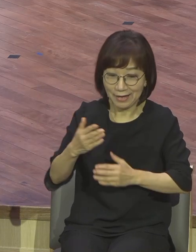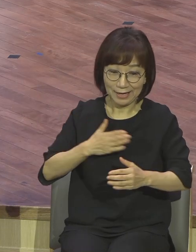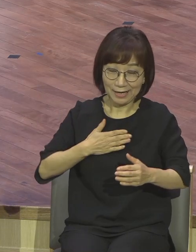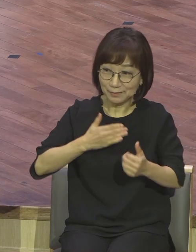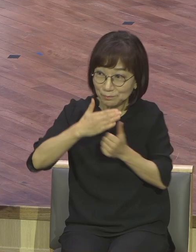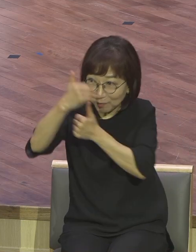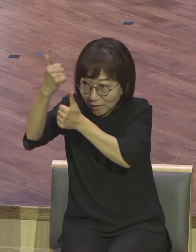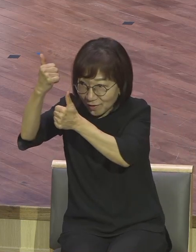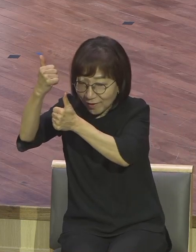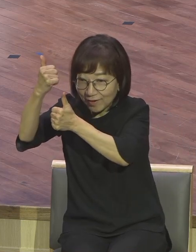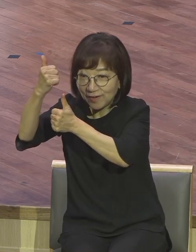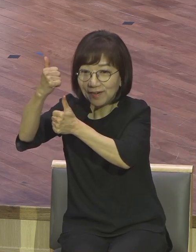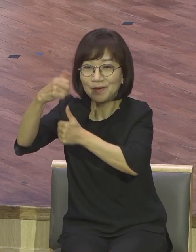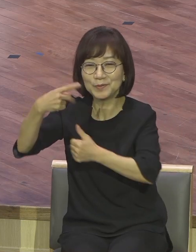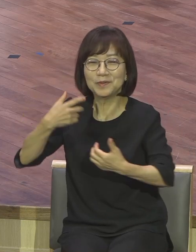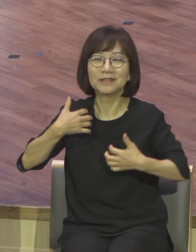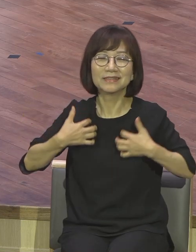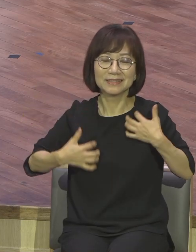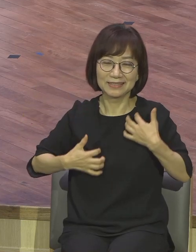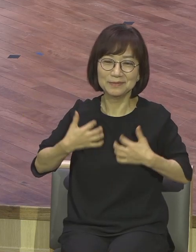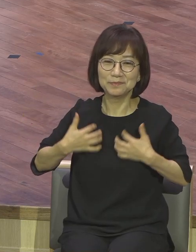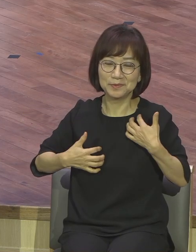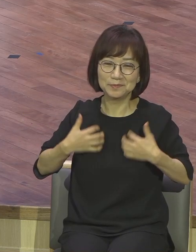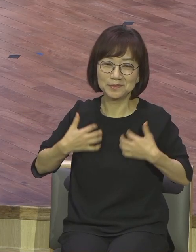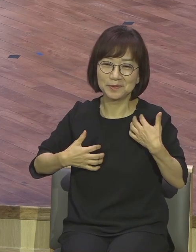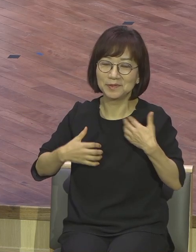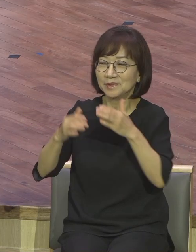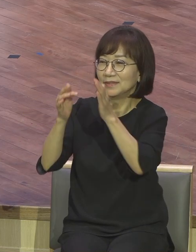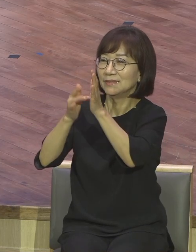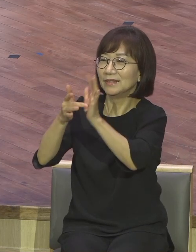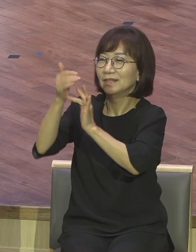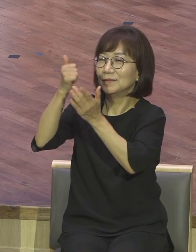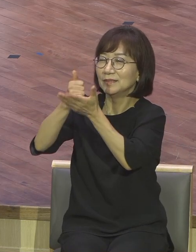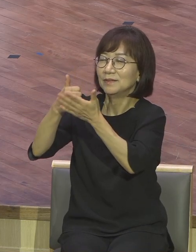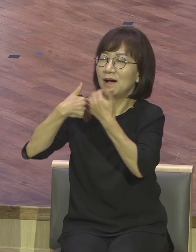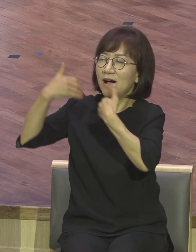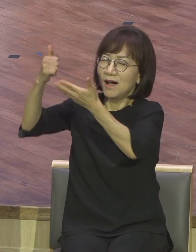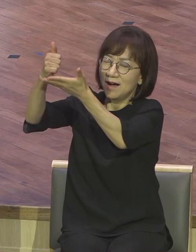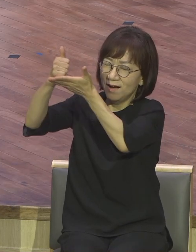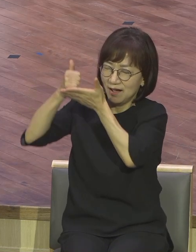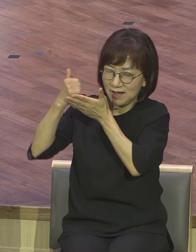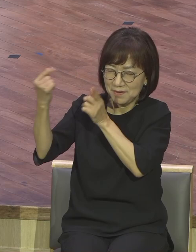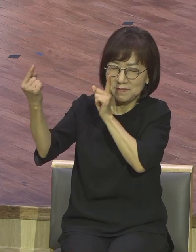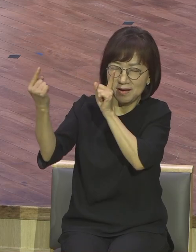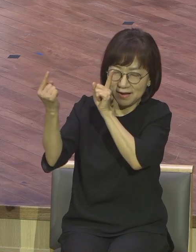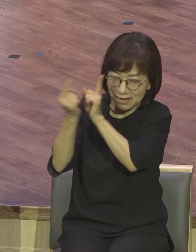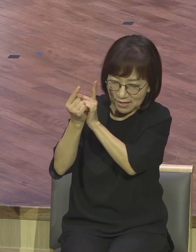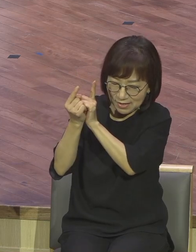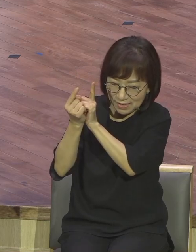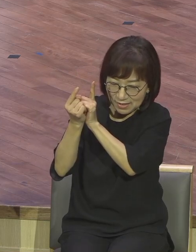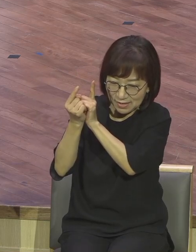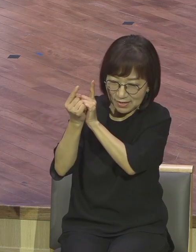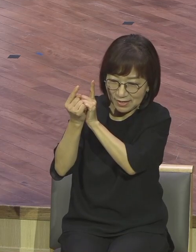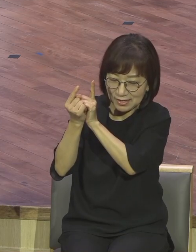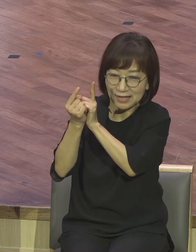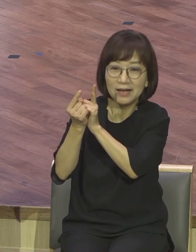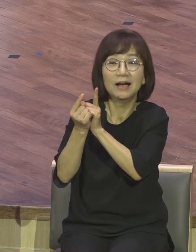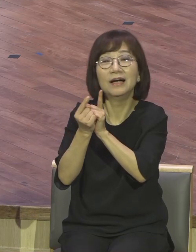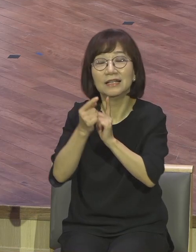기쁨으로 주님을 대할 수 있는 주님을 맞이할 수 있는 영적인